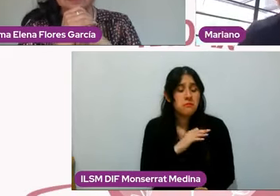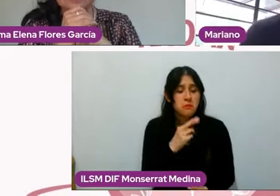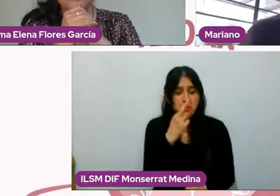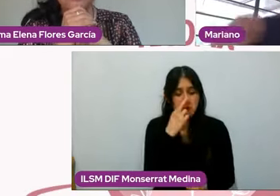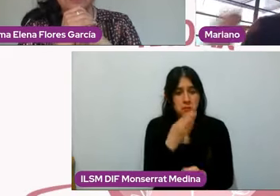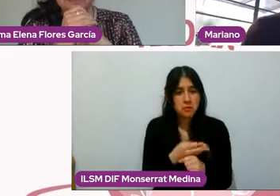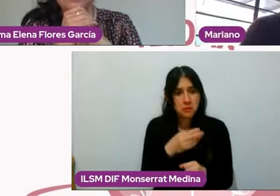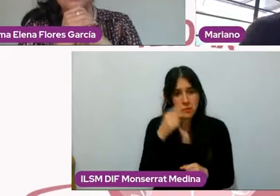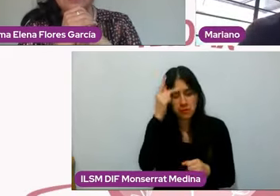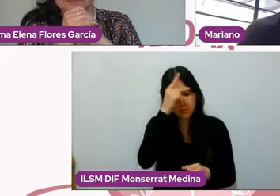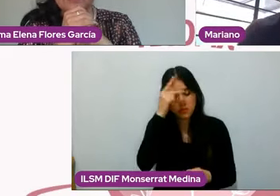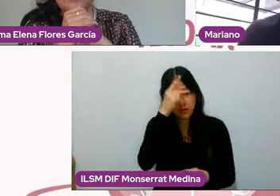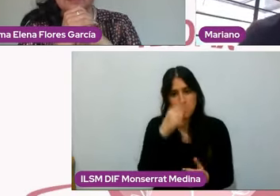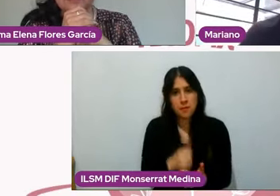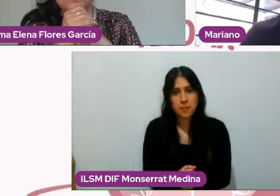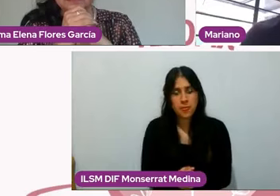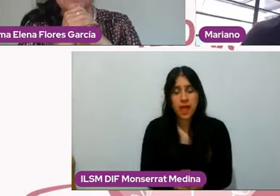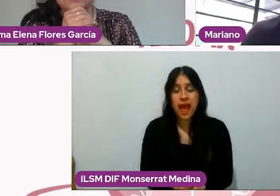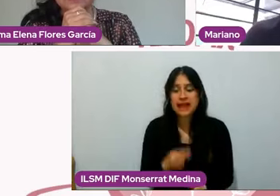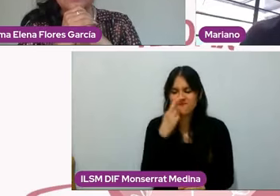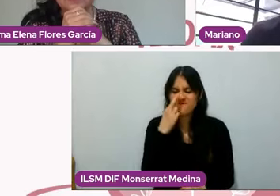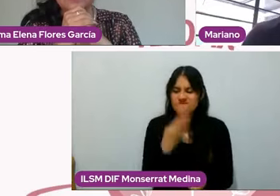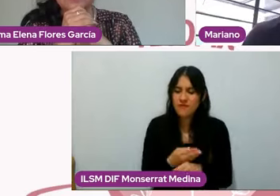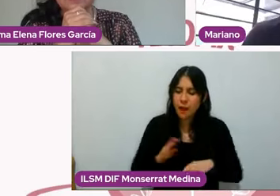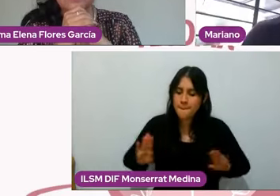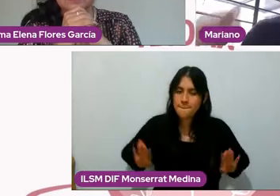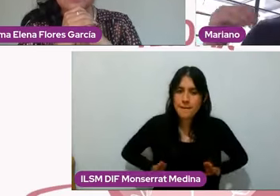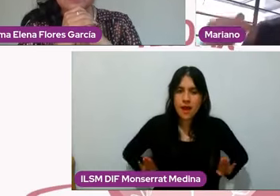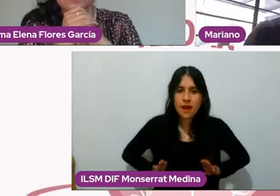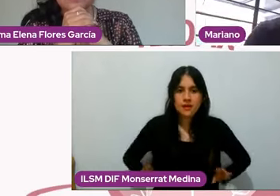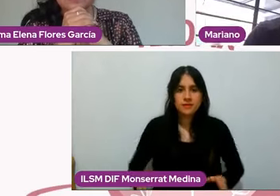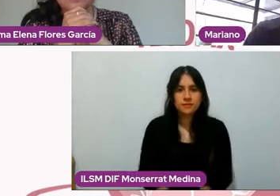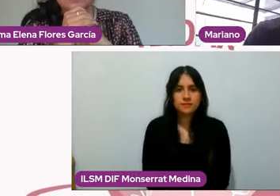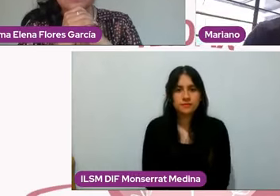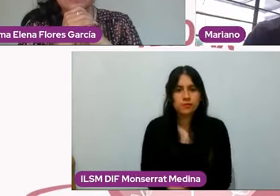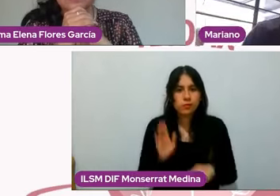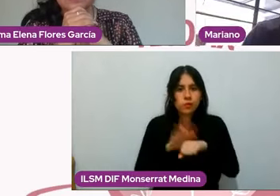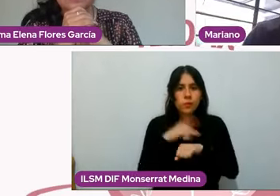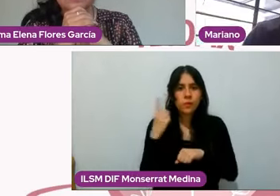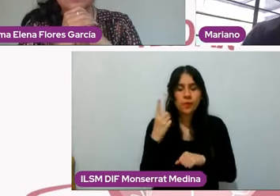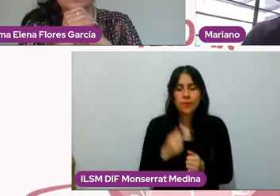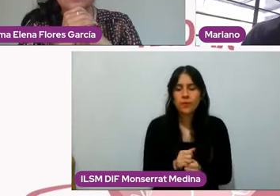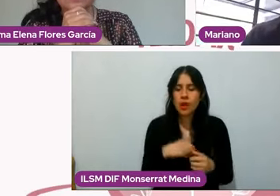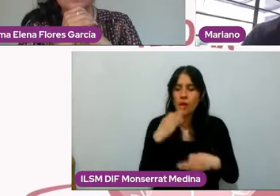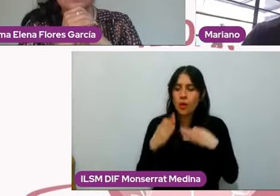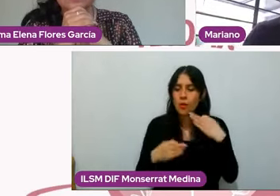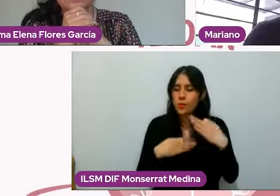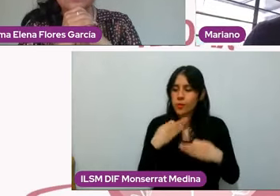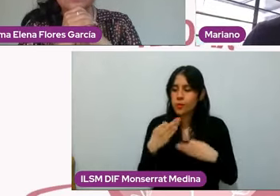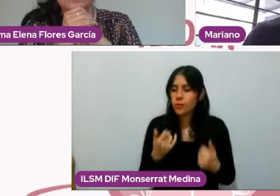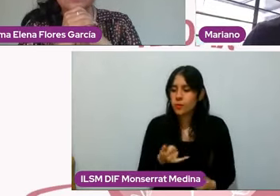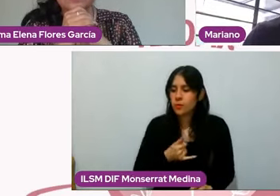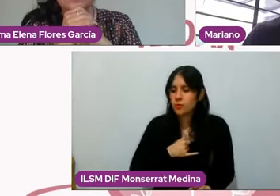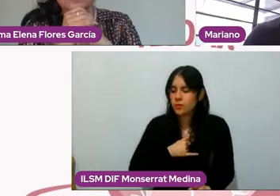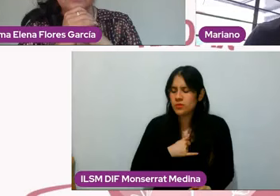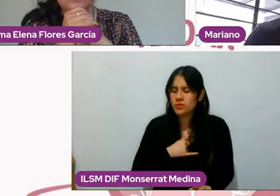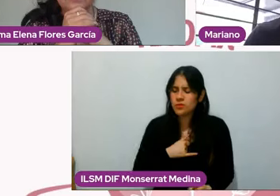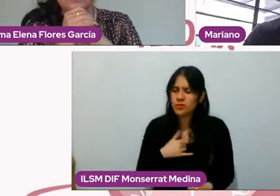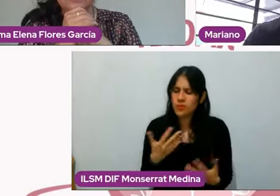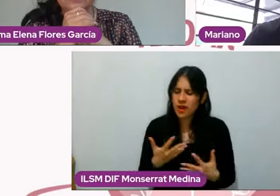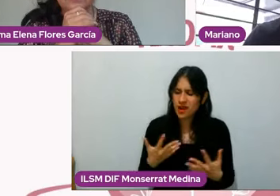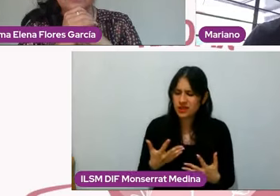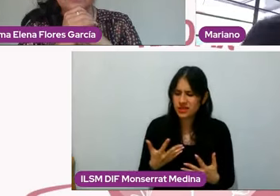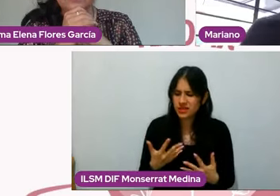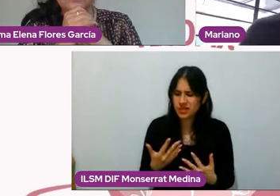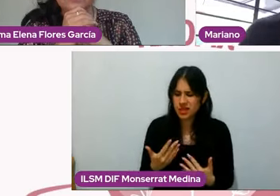responsabilidad afectiva, la responsabilidad de pareja. ¿Por qué? Porque todo aquello que yo haga obligándome y que vaya